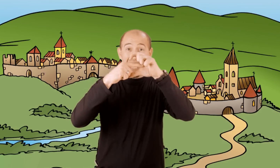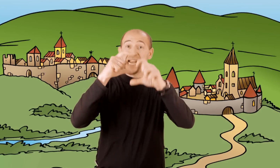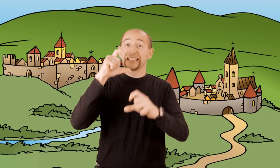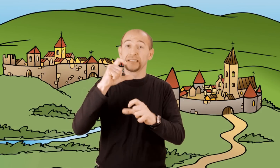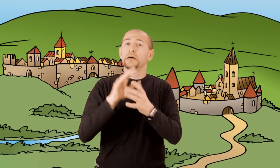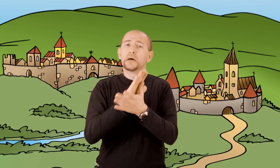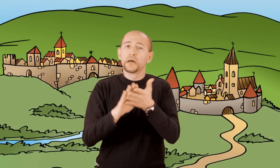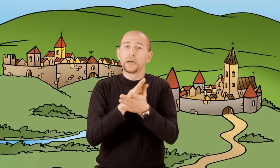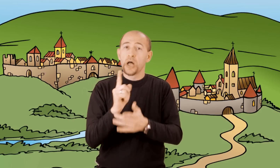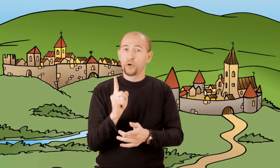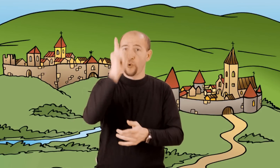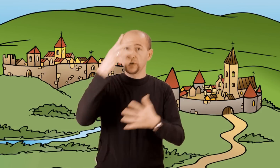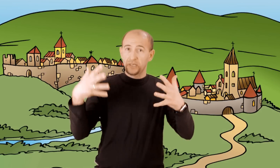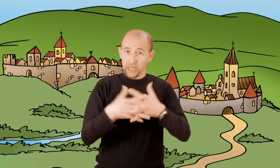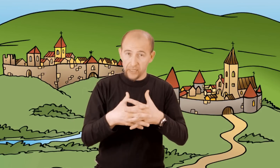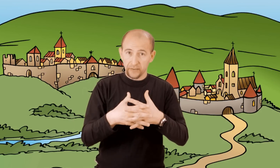Kaptol.